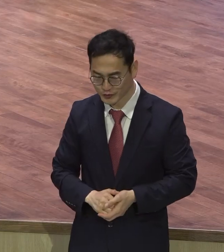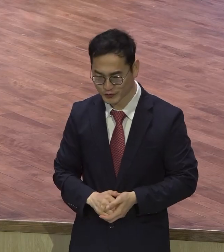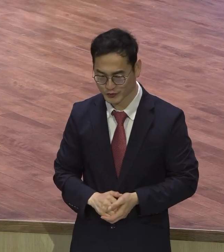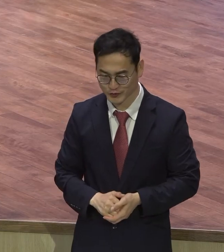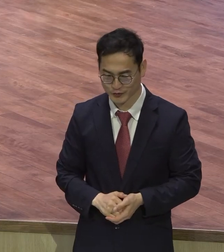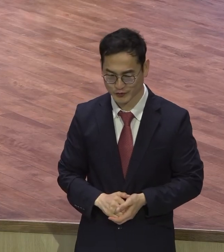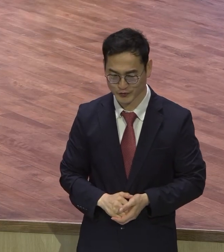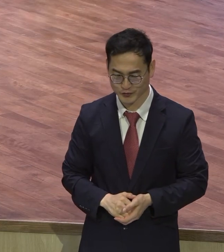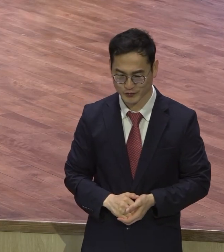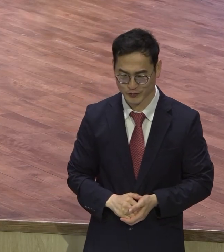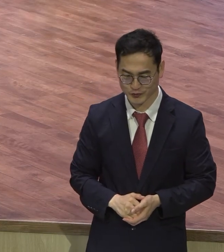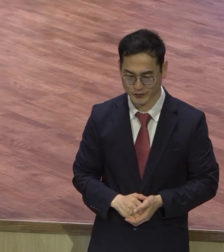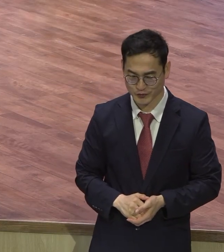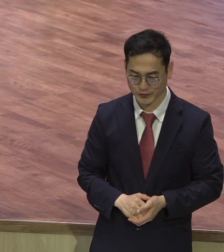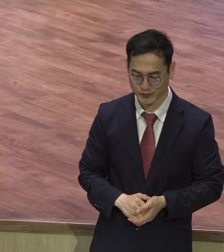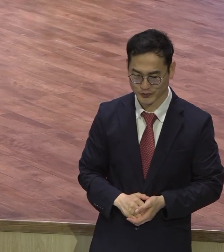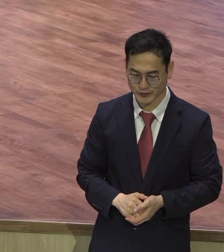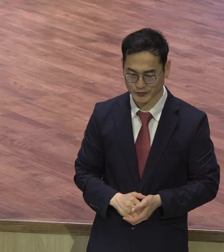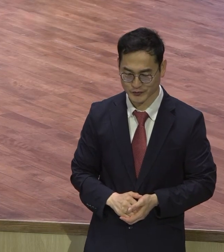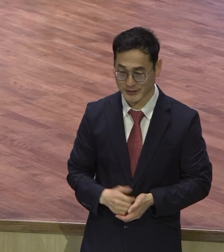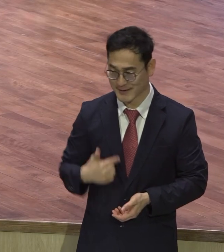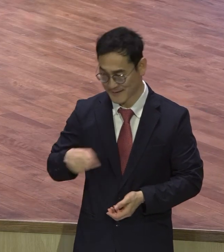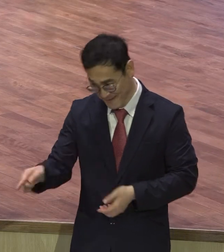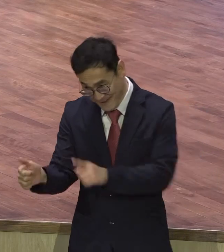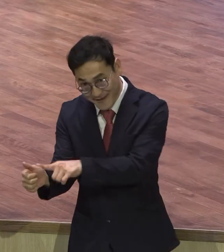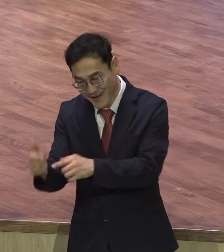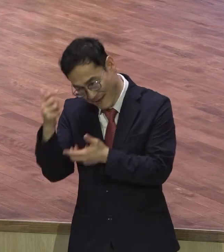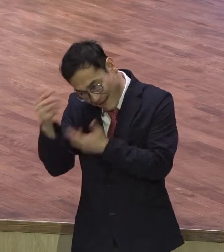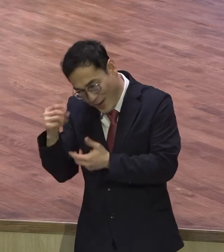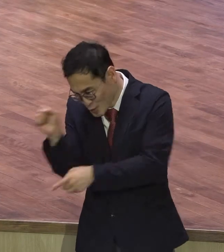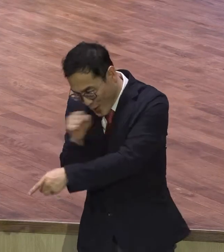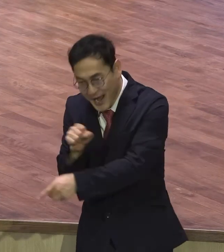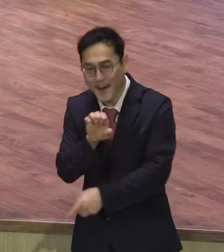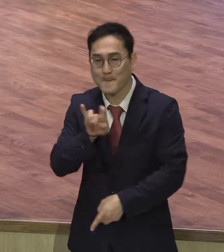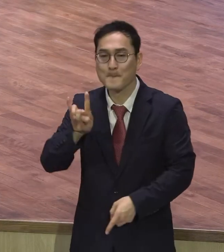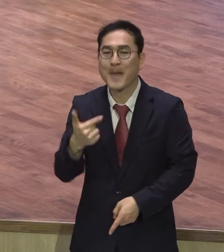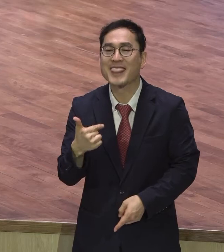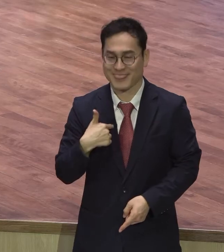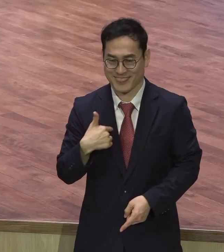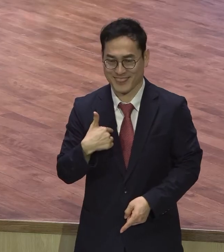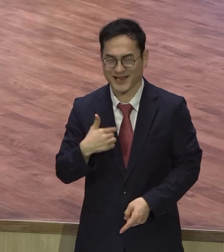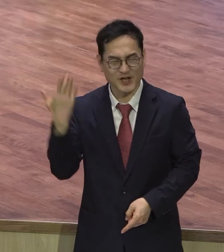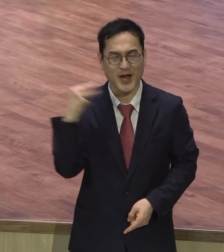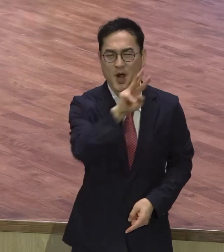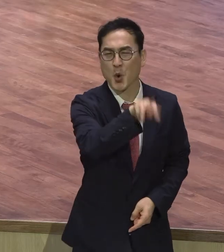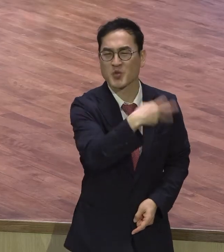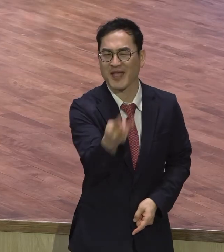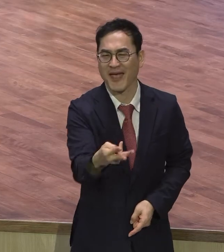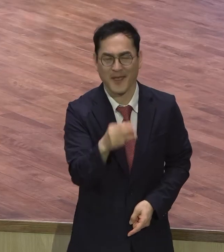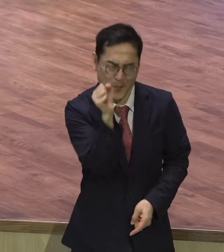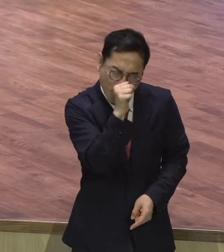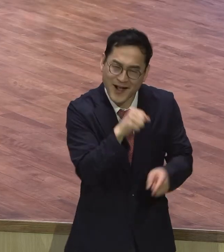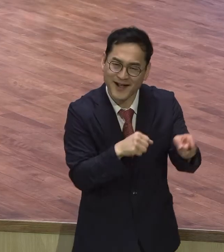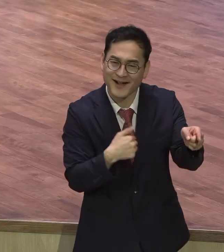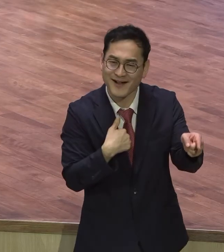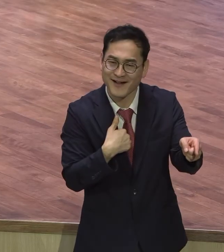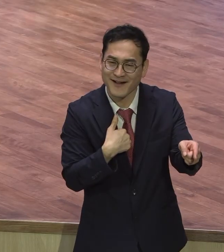오직 하승이만을 위해서 키움이 편이 돼가 전에 내가 롯데 편이었어요 롯데회는 보지도 않았어요